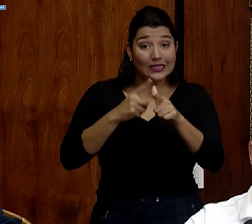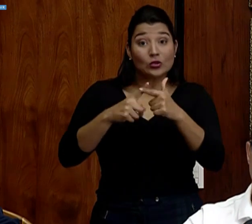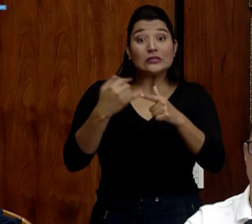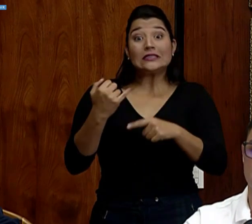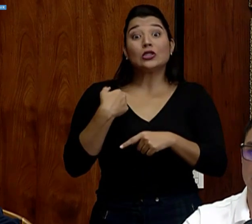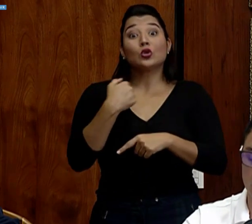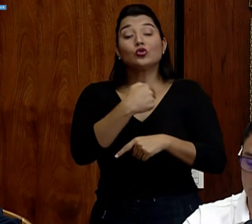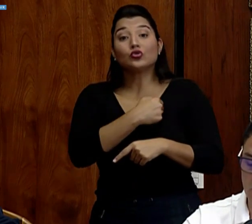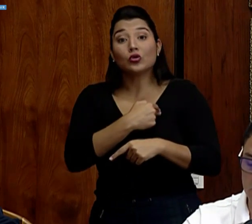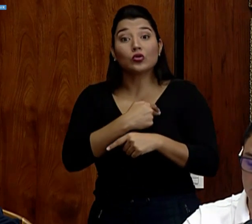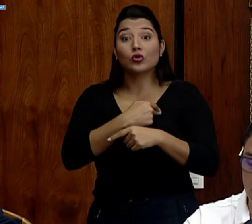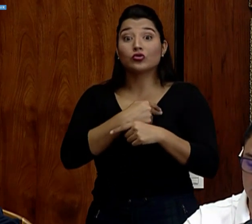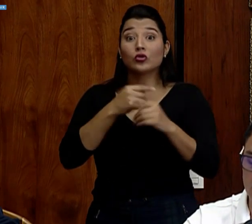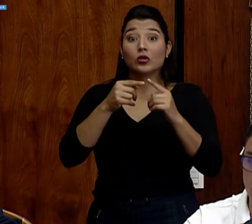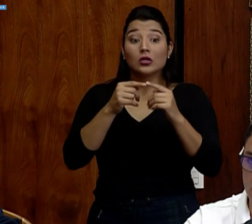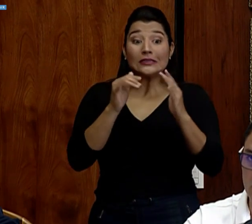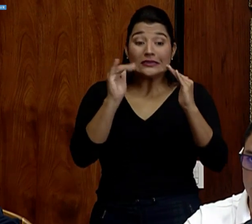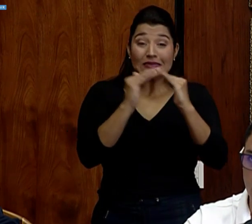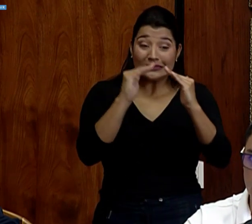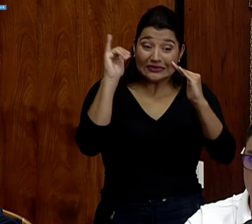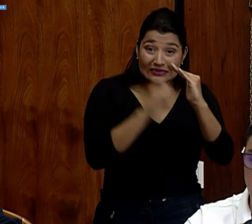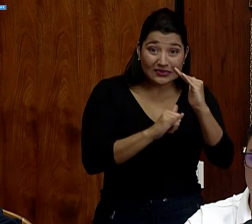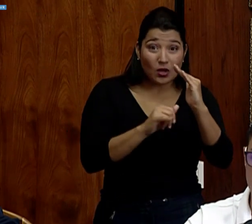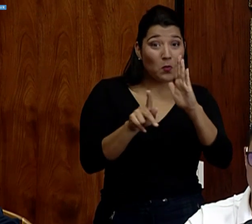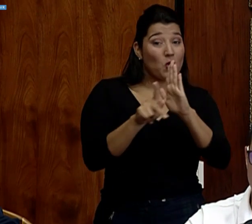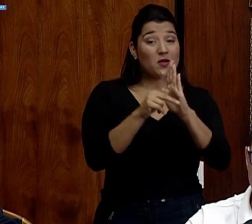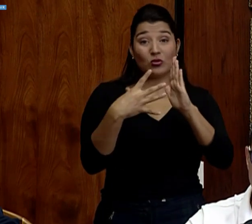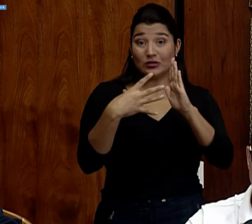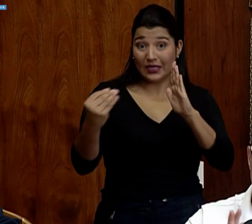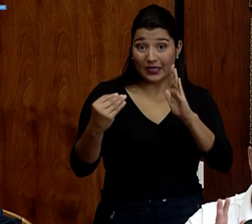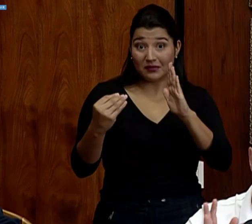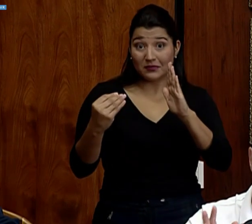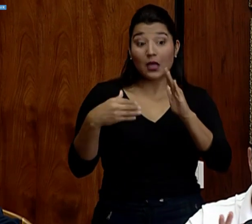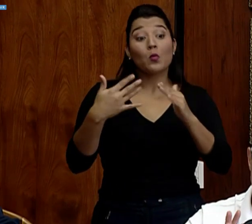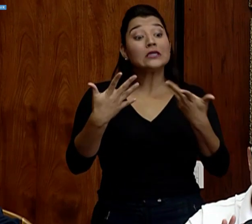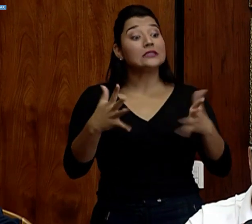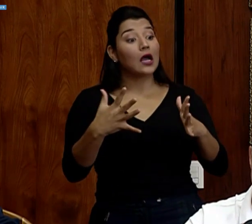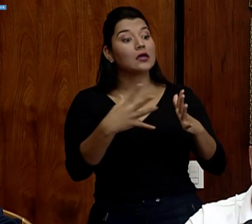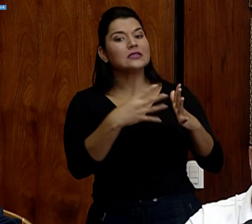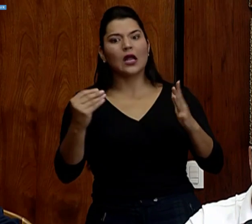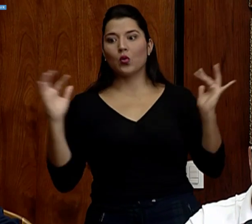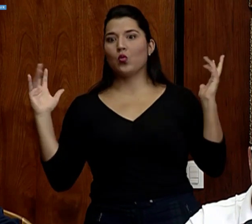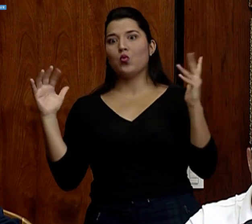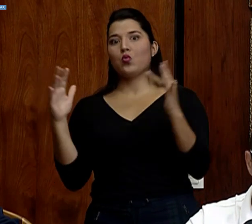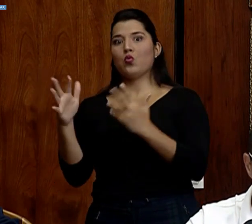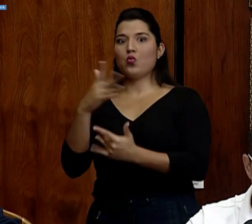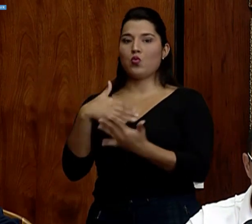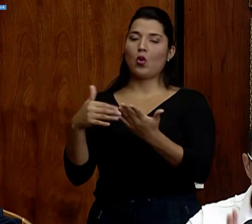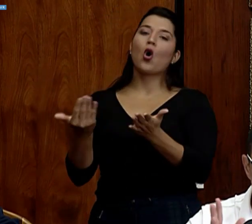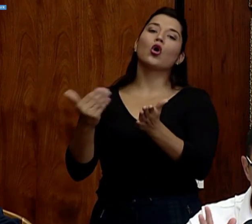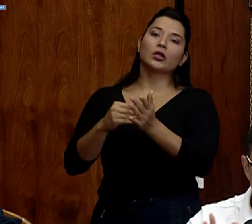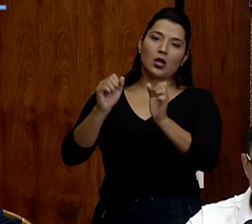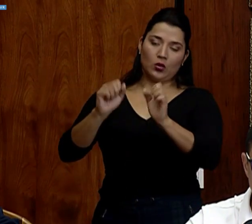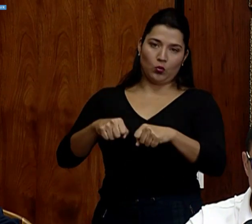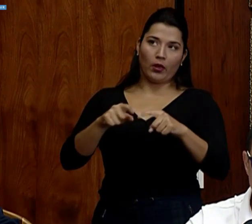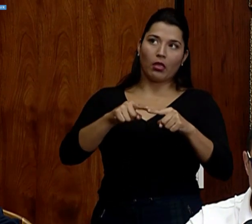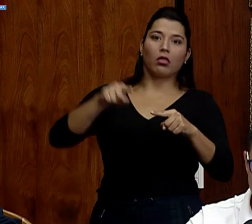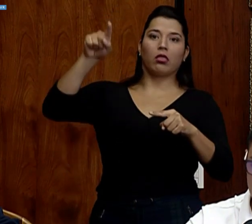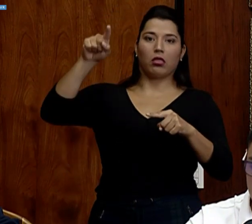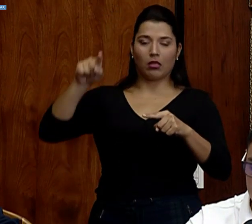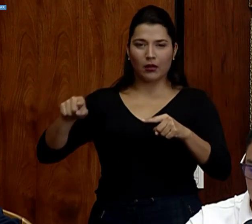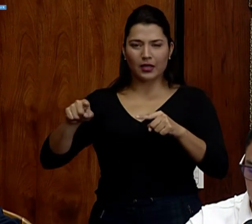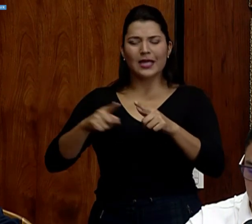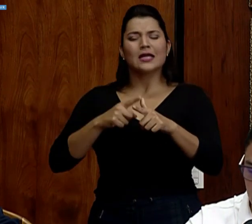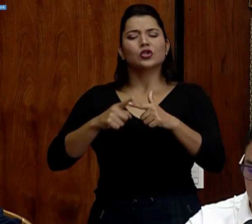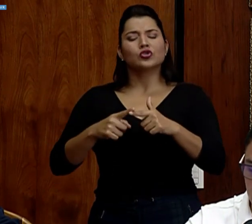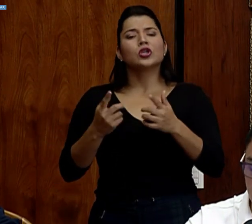otra vez. Entonces, en eso tenemos que también, lo que hemos indicado, tener esa capacidad de mesura, de encontrar la línea